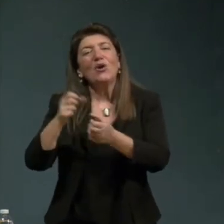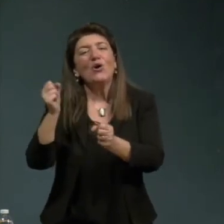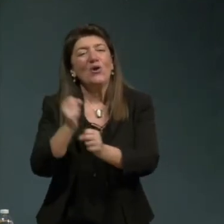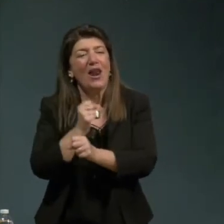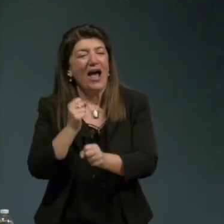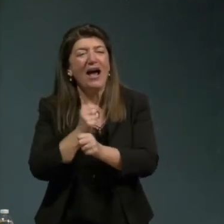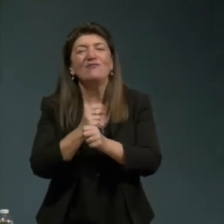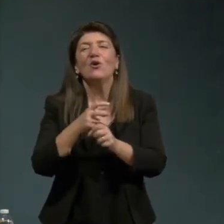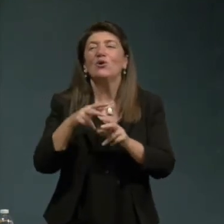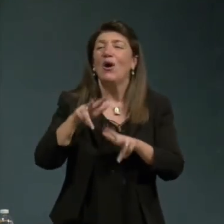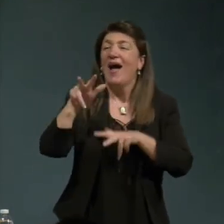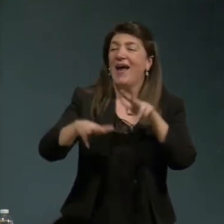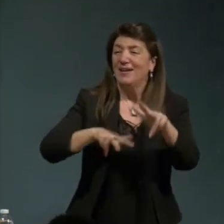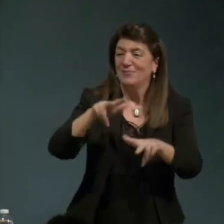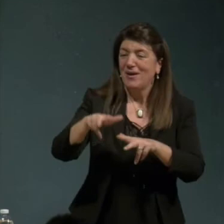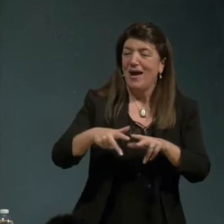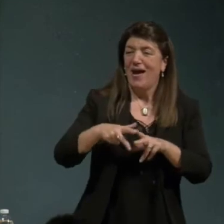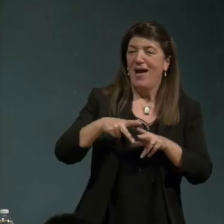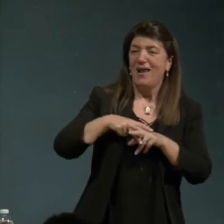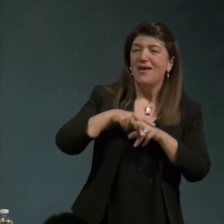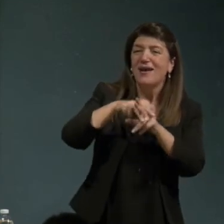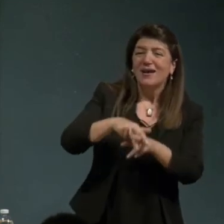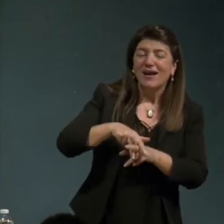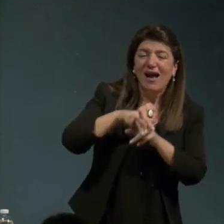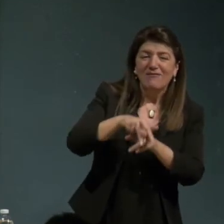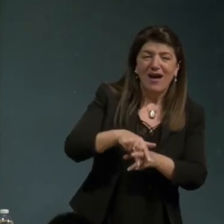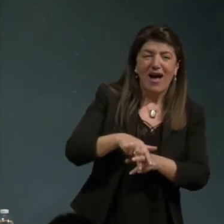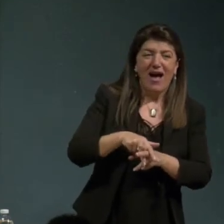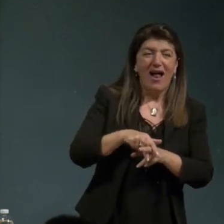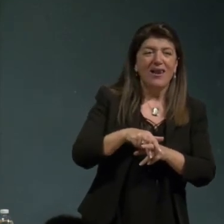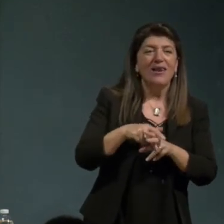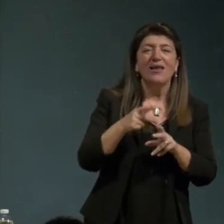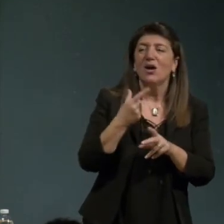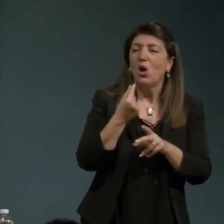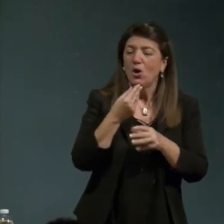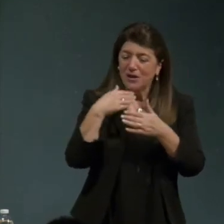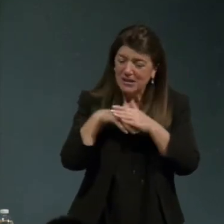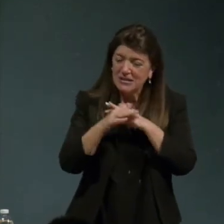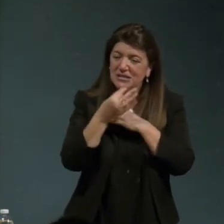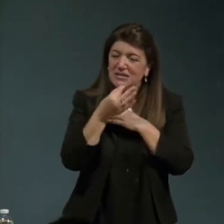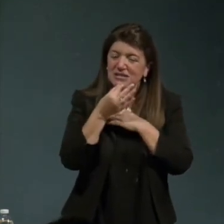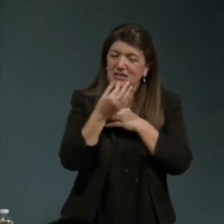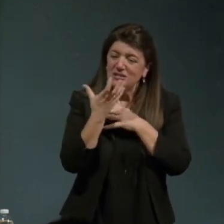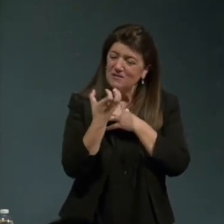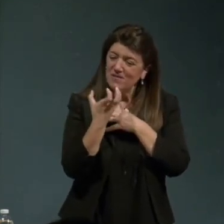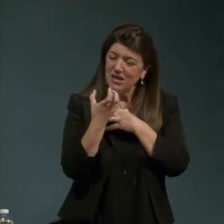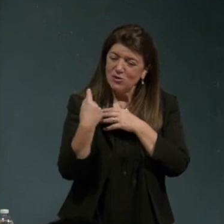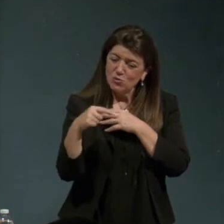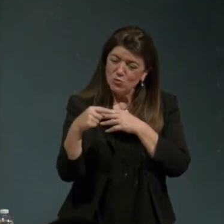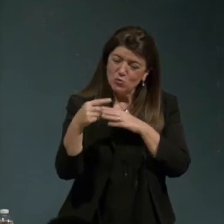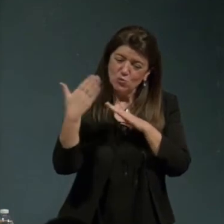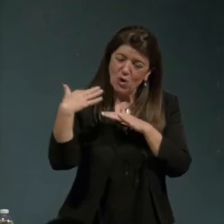degli animali con le conoscenze della